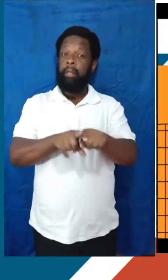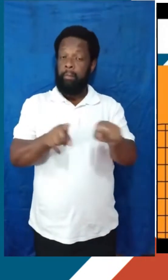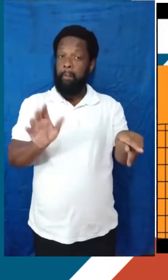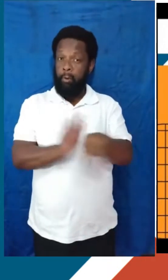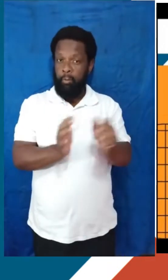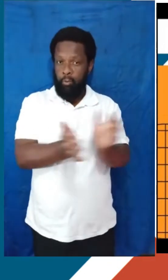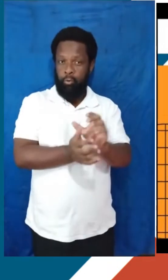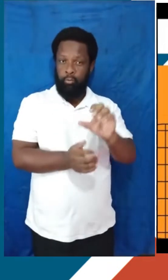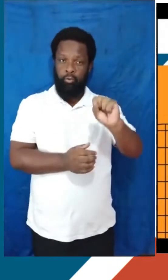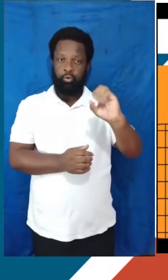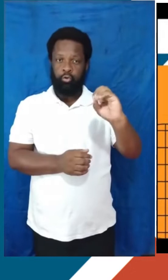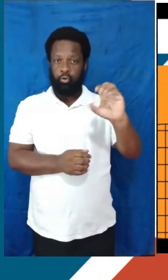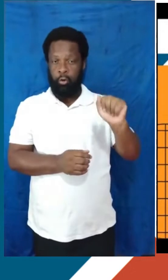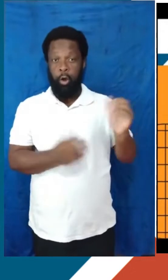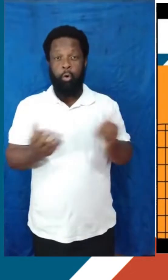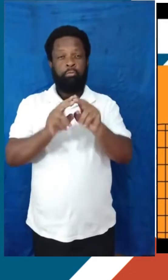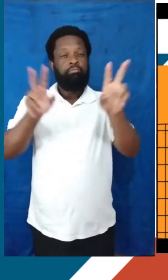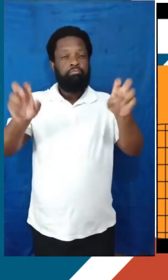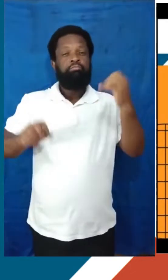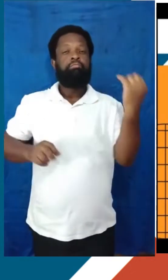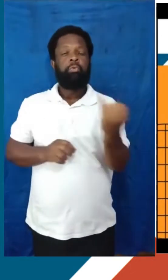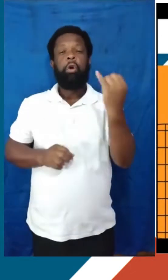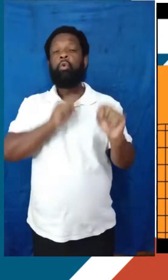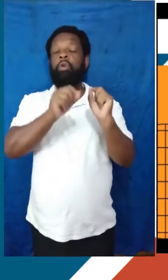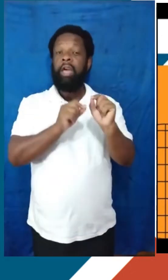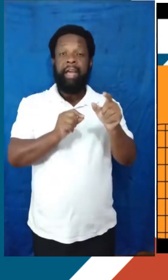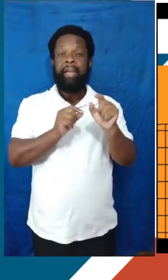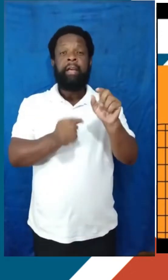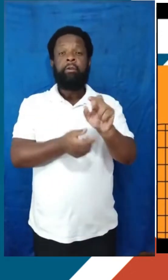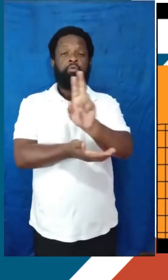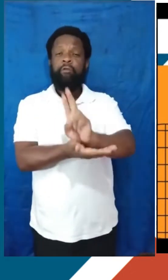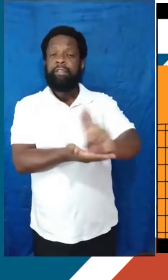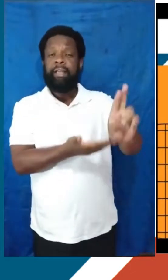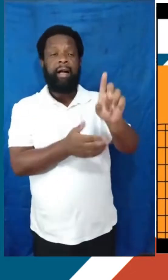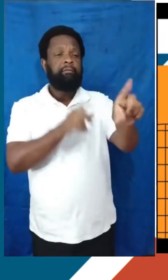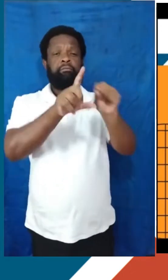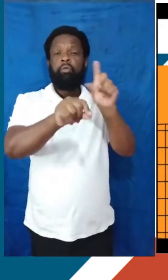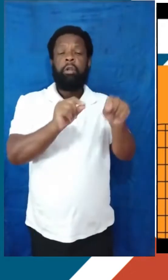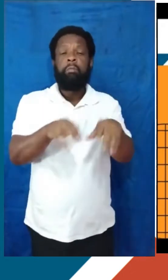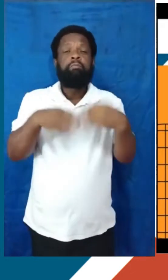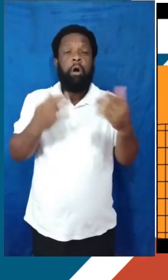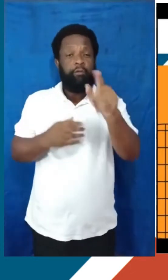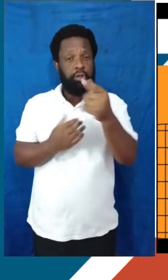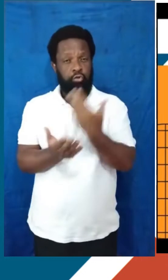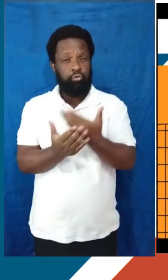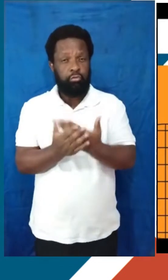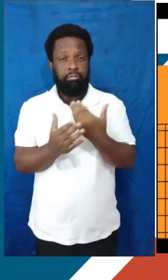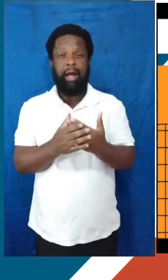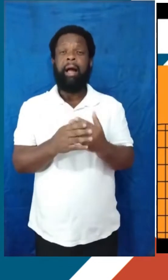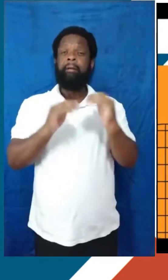conversar com vocês sobre um assunto muitíssimo importante que é a escolha da universidade onde vocês vão cursar a graduação e ensino superior